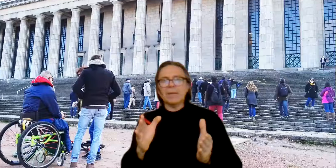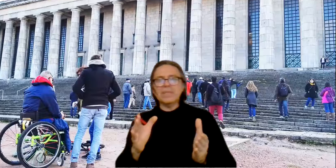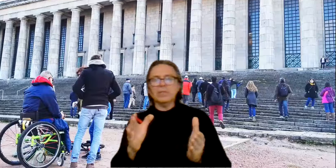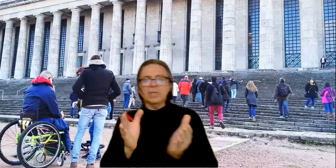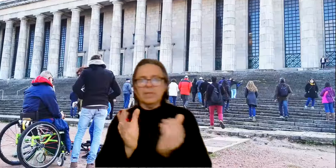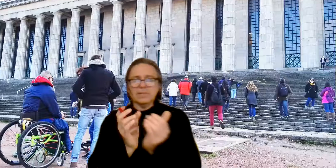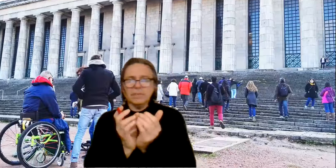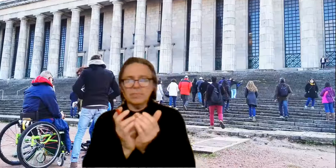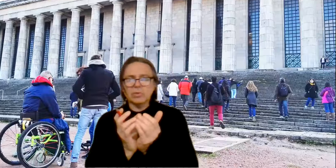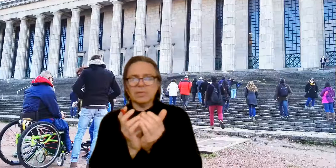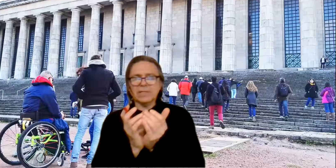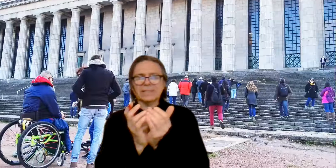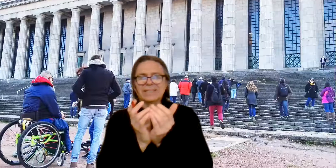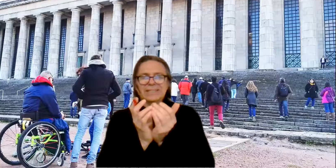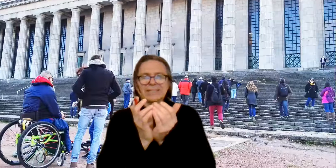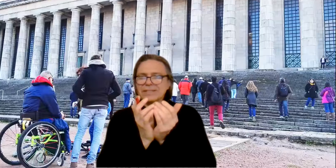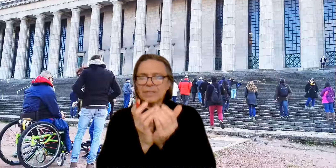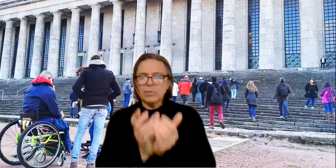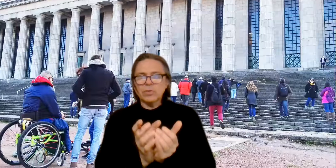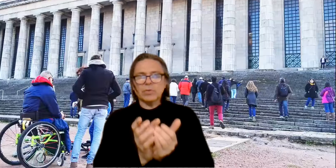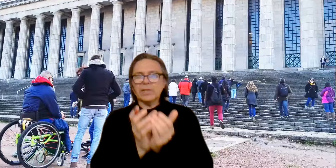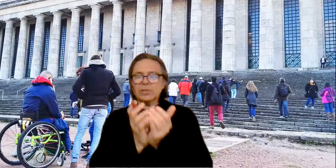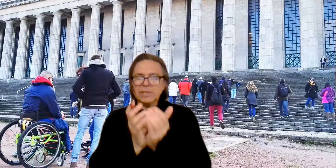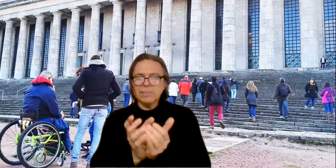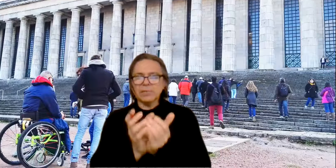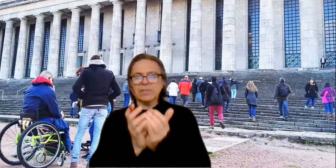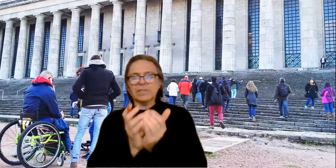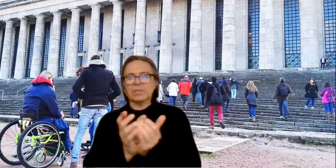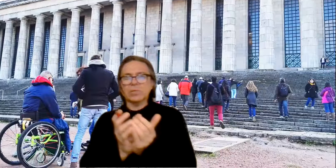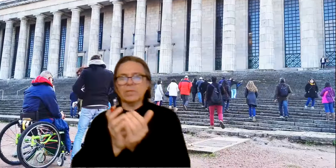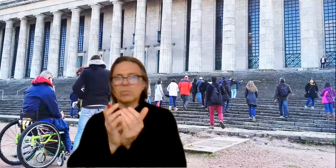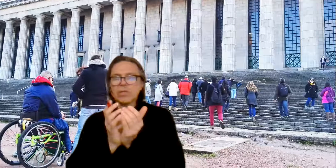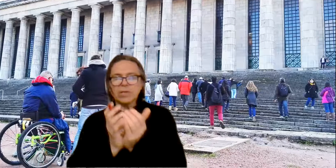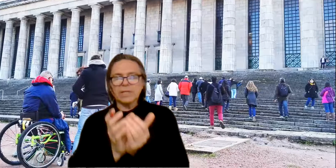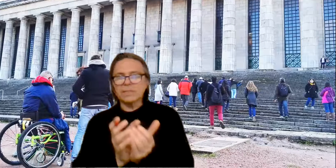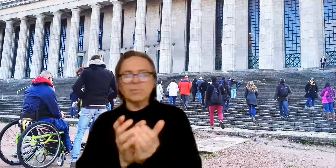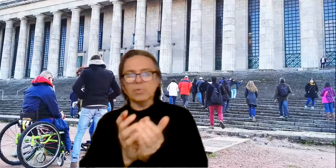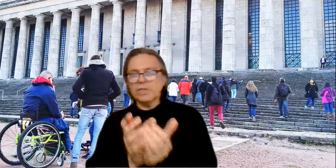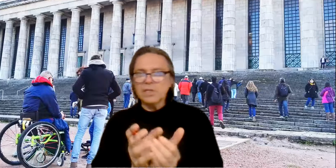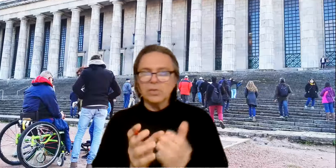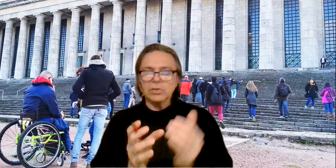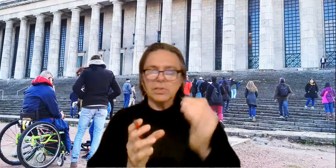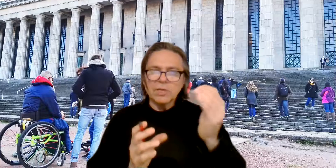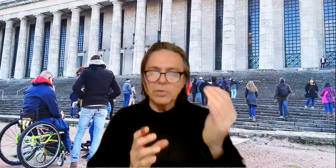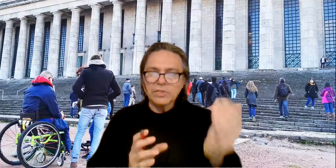camino, asimismo, es reservorio de varios ejemplos, arquitecturas, de un neoclasicismo tardío, entre 1936,